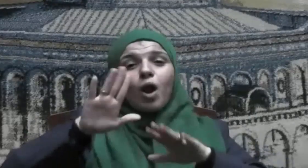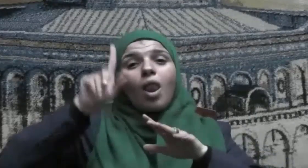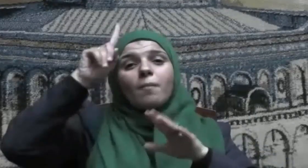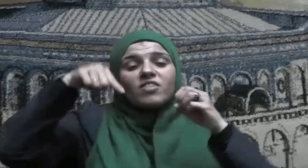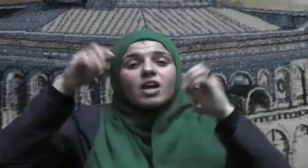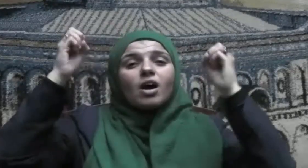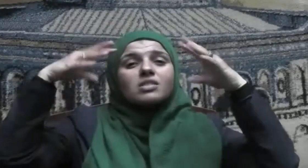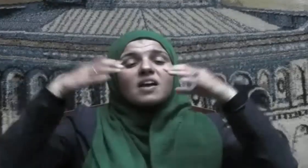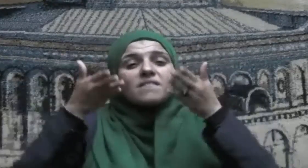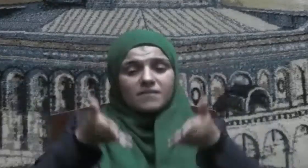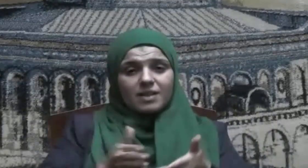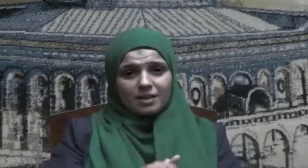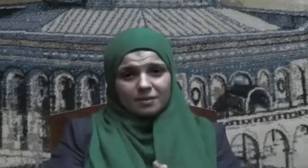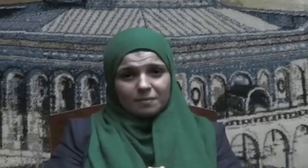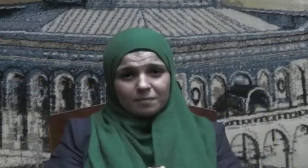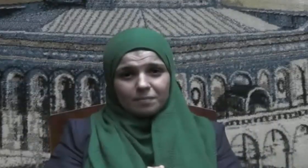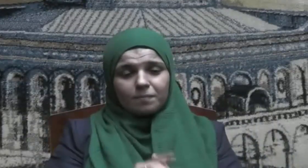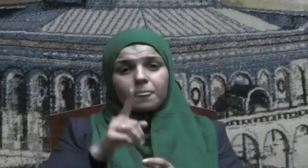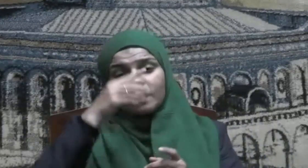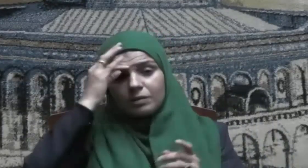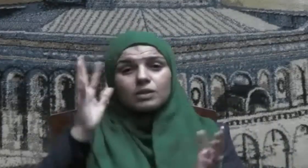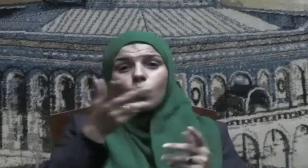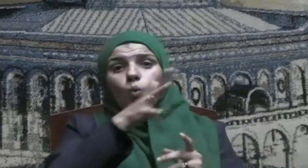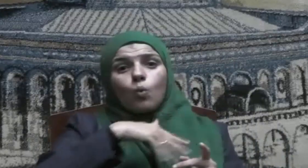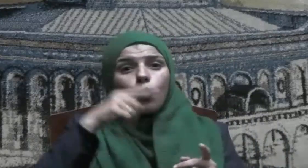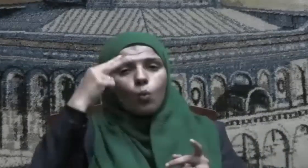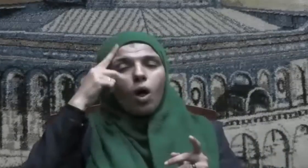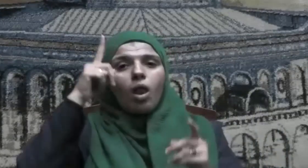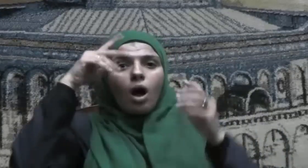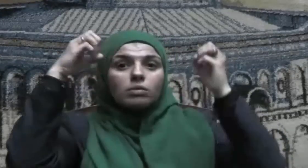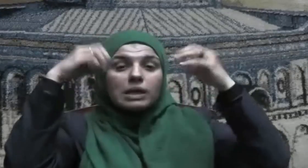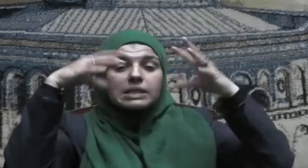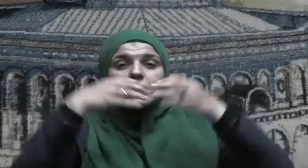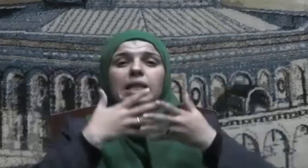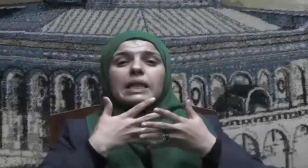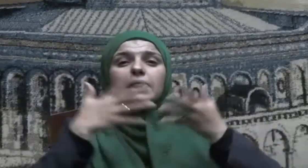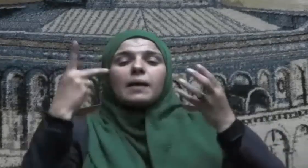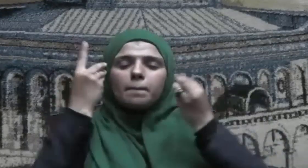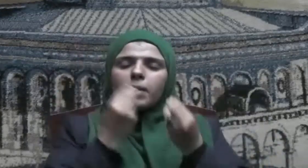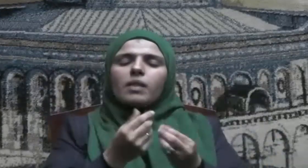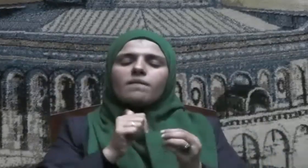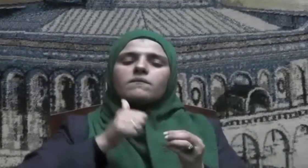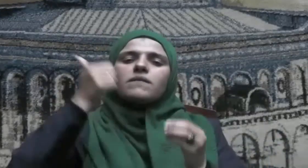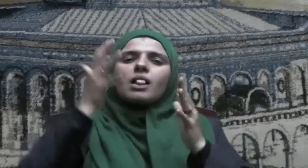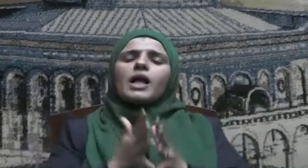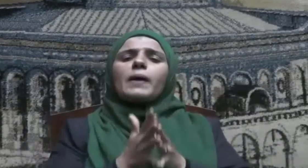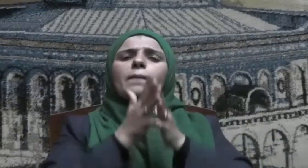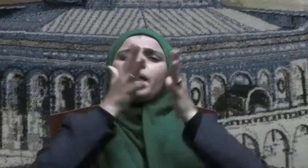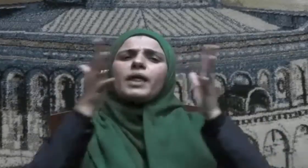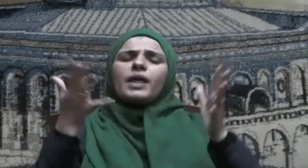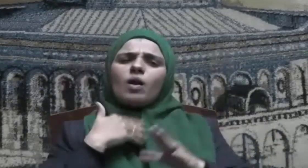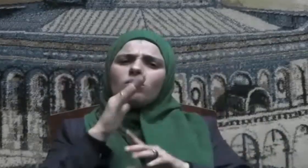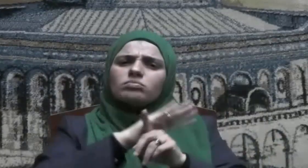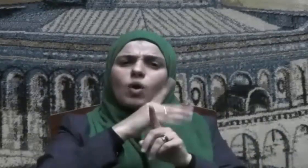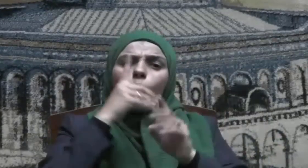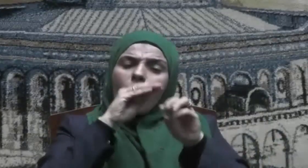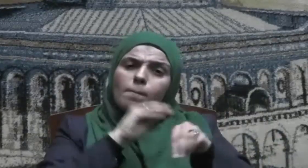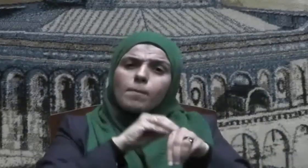يُرْزَقُونَ فَلِبِينَ بِمَا آتَاهُمُ اللَّهُ مِنْ فَضِّهِ وَيَسْتَبْشِرُونَ بِالَّذِينَ لَمْ